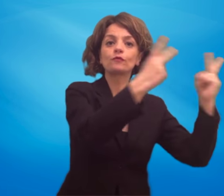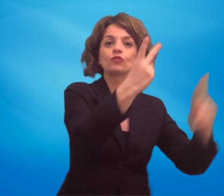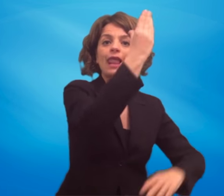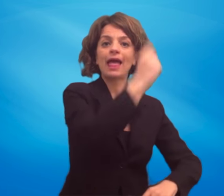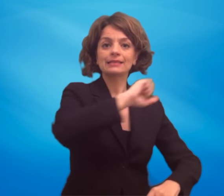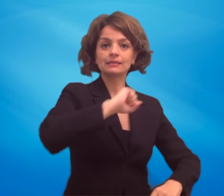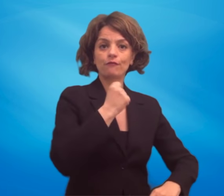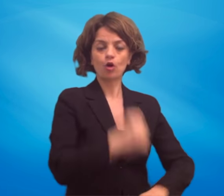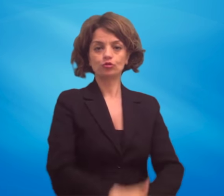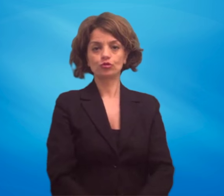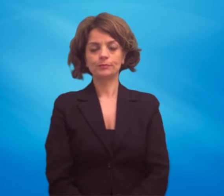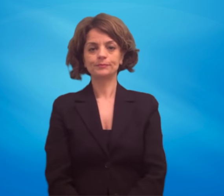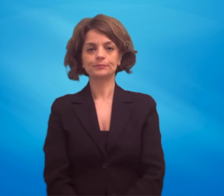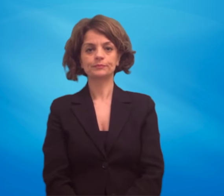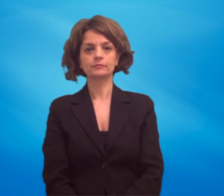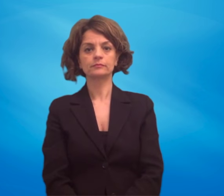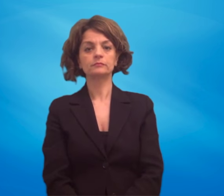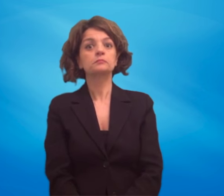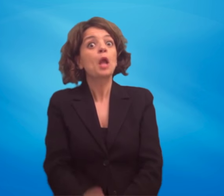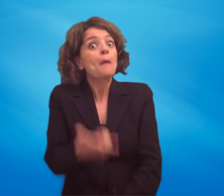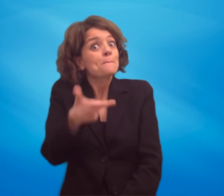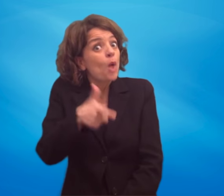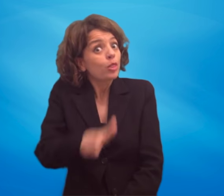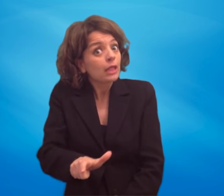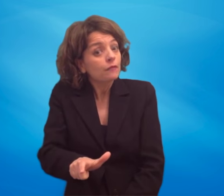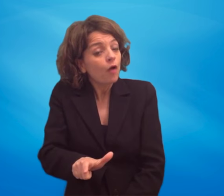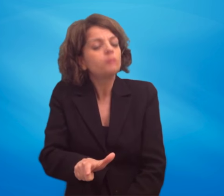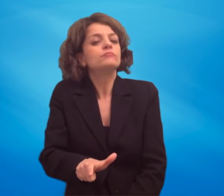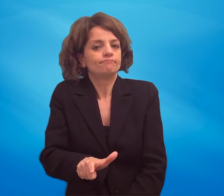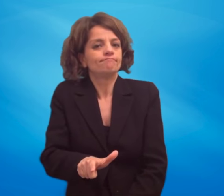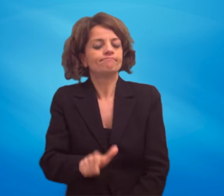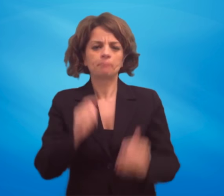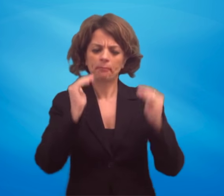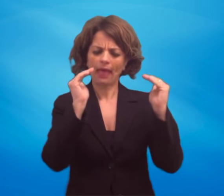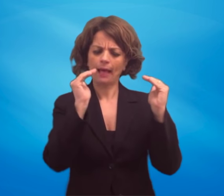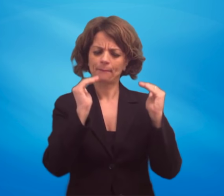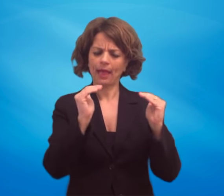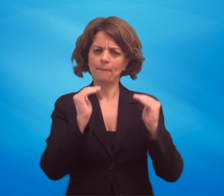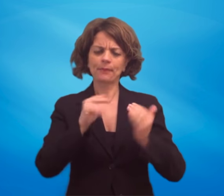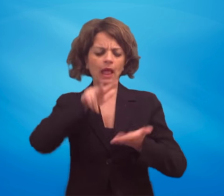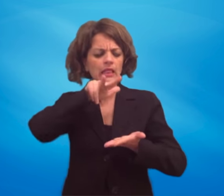Foggia, per le seguenti motivazioni indicate in delibera.